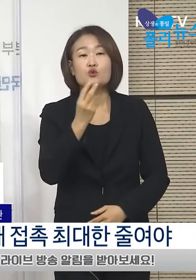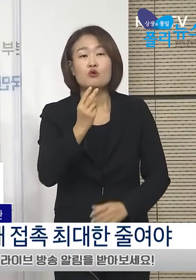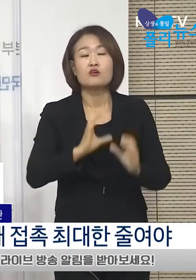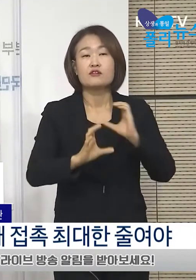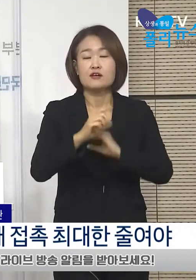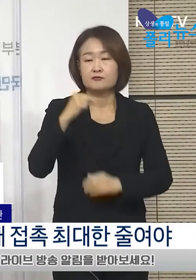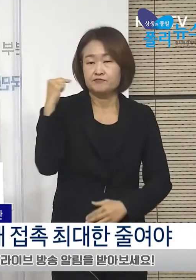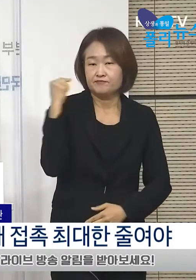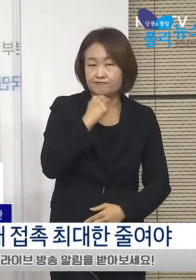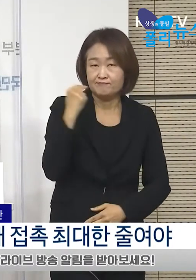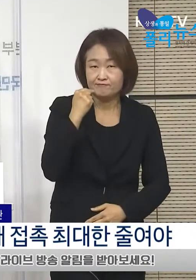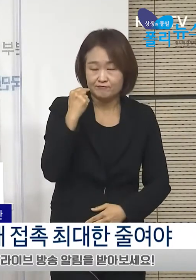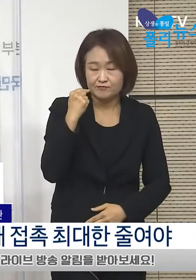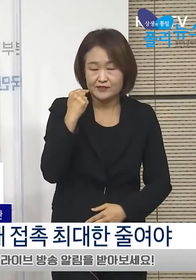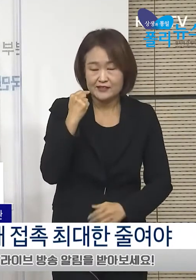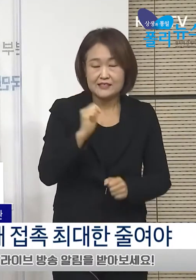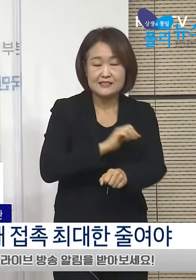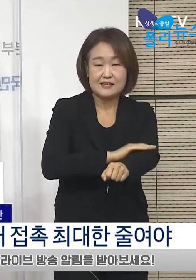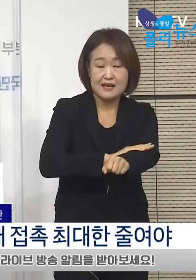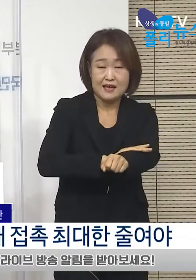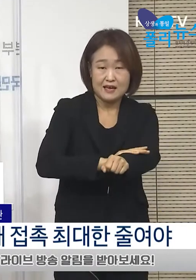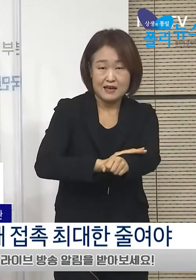준수되도록 지도할 계획입니다.